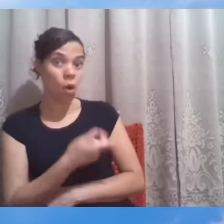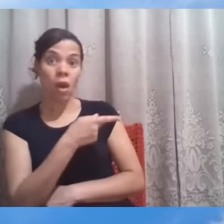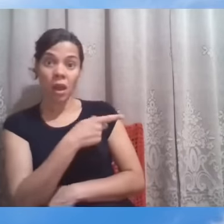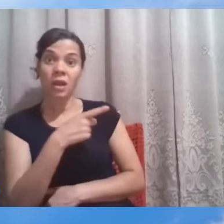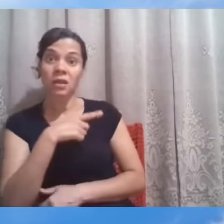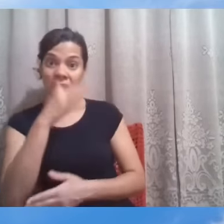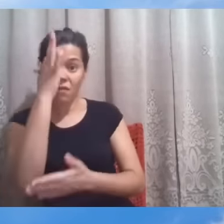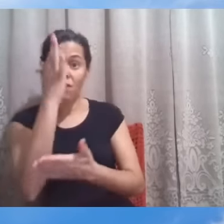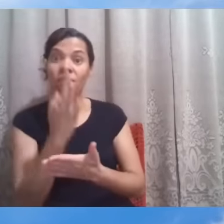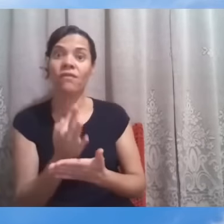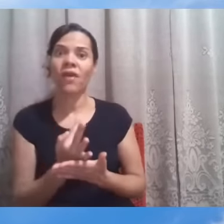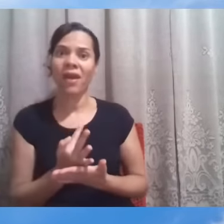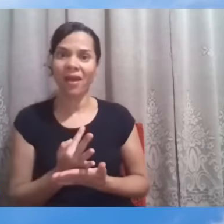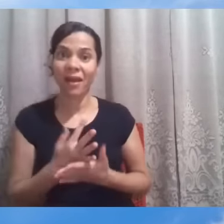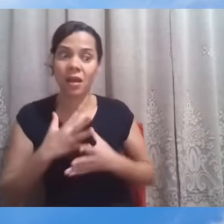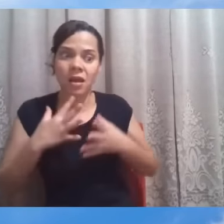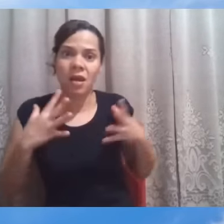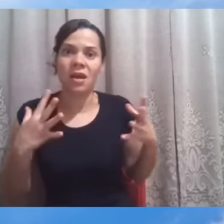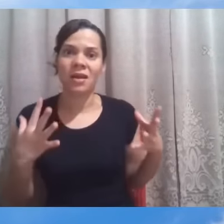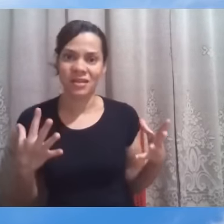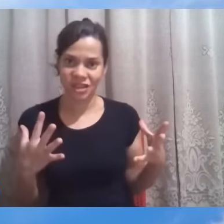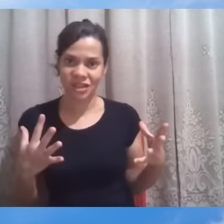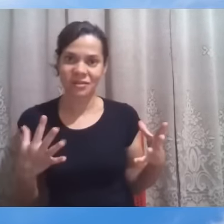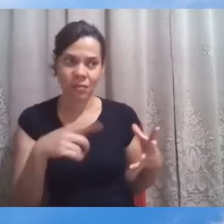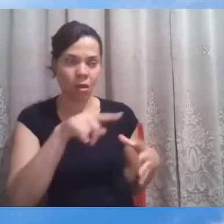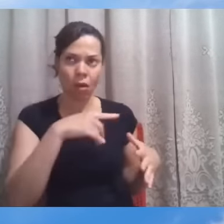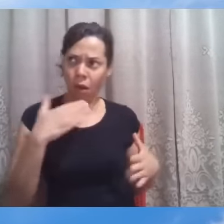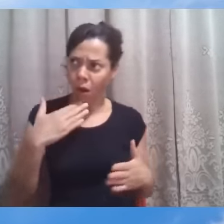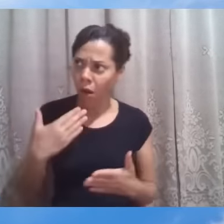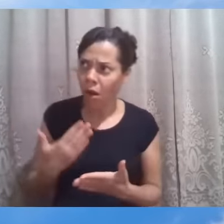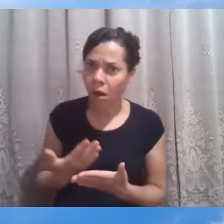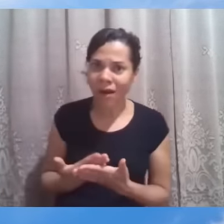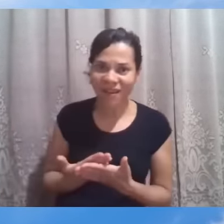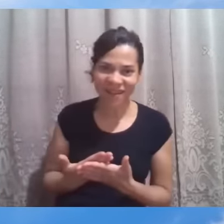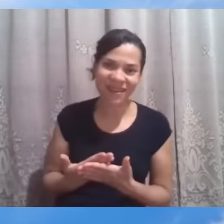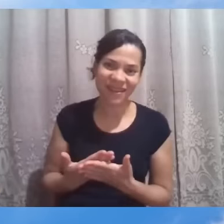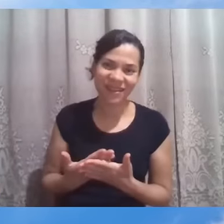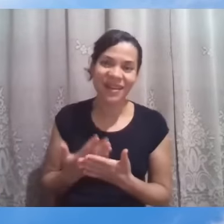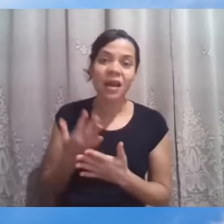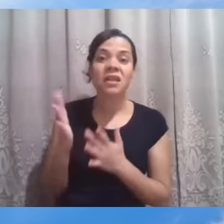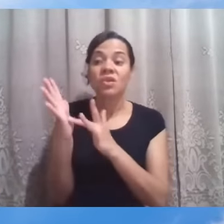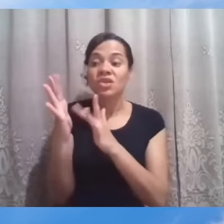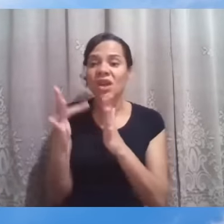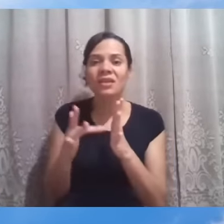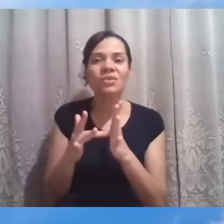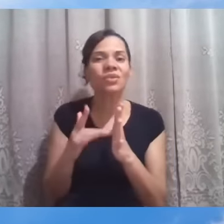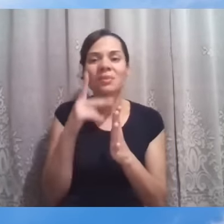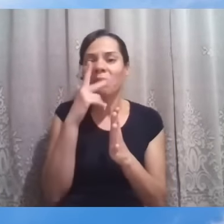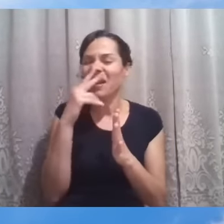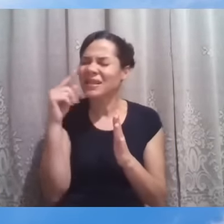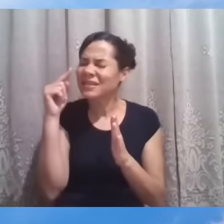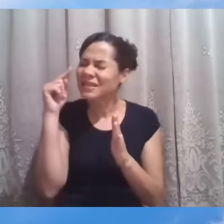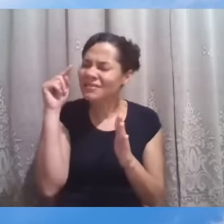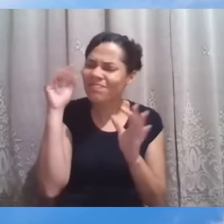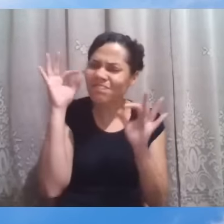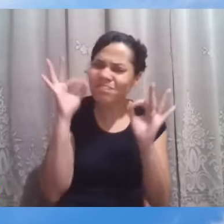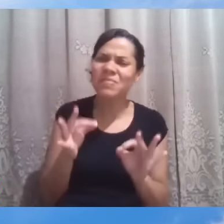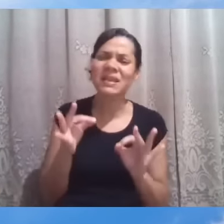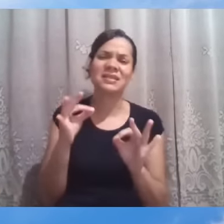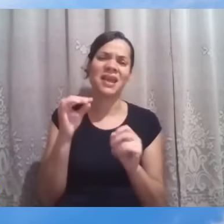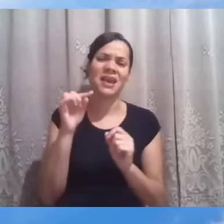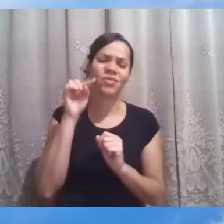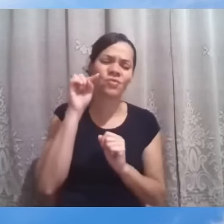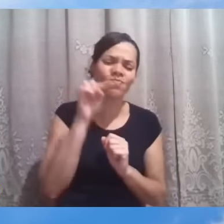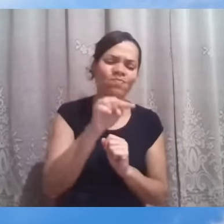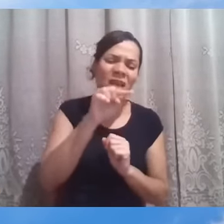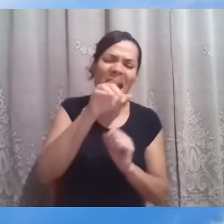Então Jesus, a gente percebe, ele trabalhava as feridas, ele ia nos pontos nevrálgicos, porque ele queria remexer